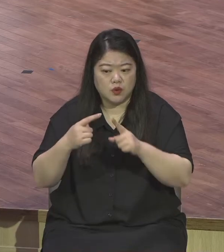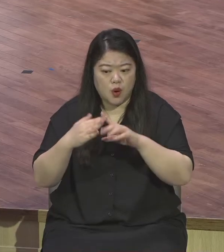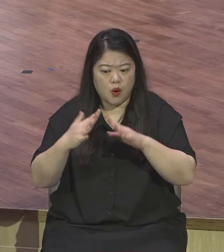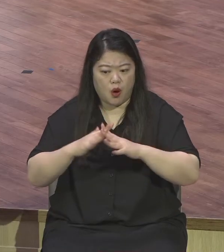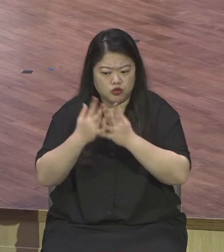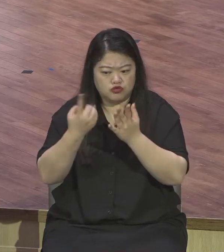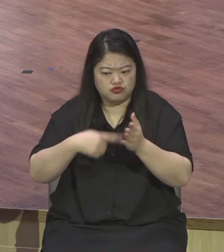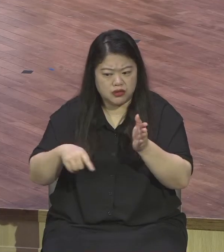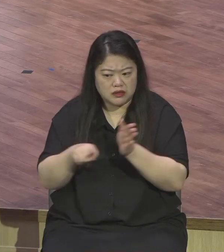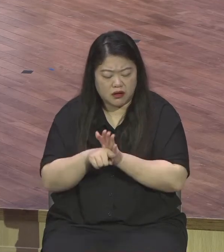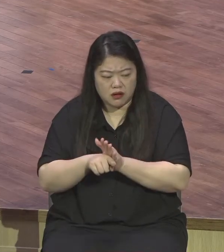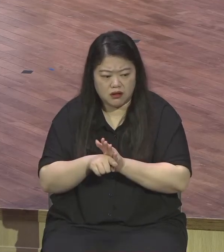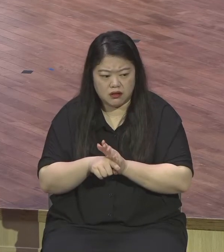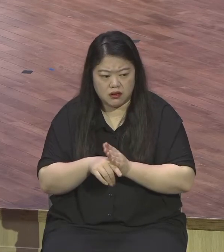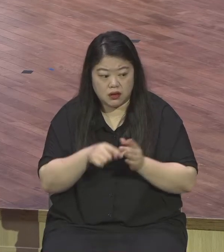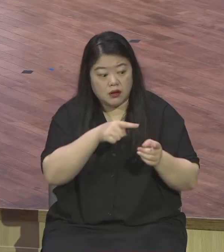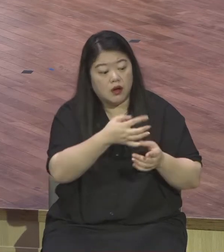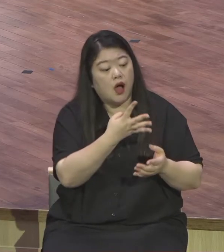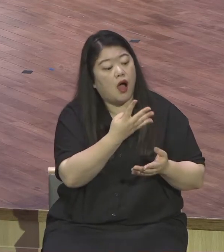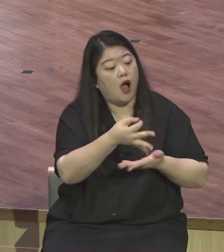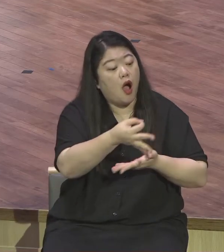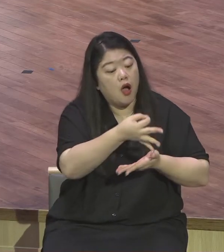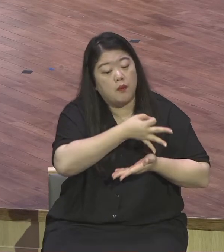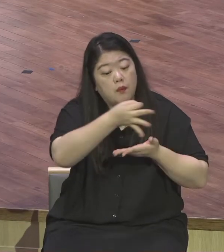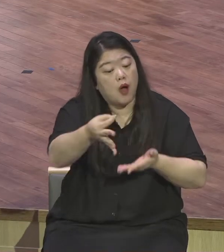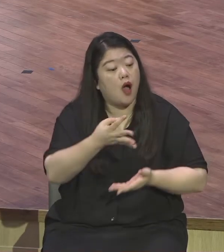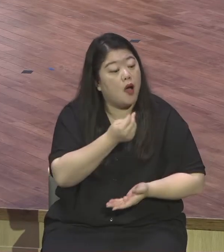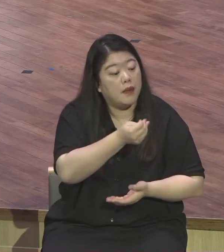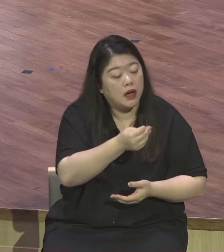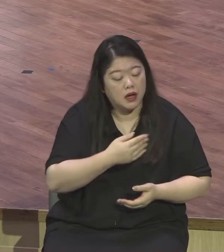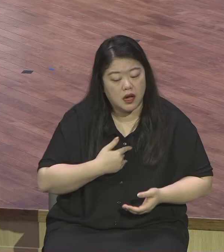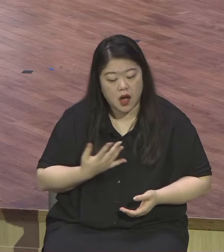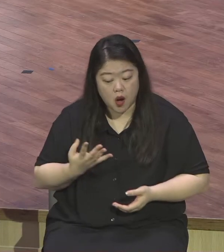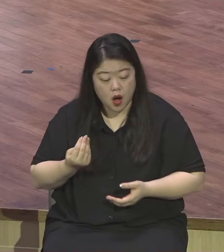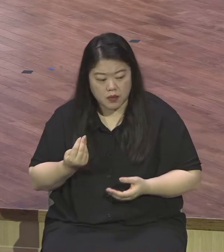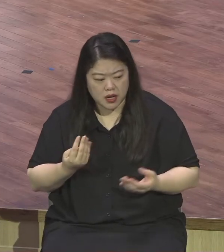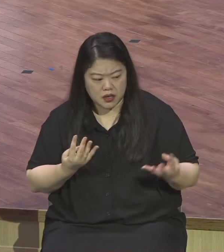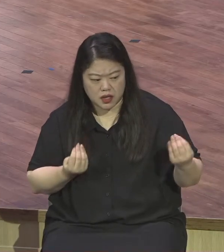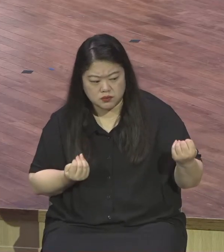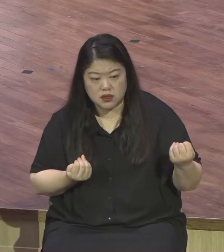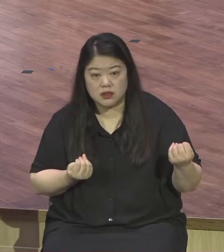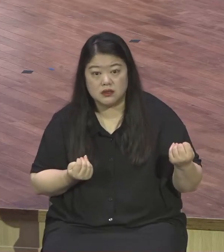때에 제2의 고전장 장노님 같은 분이 많이 있어요